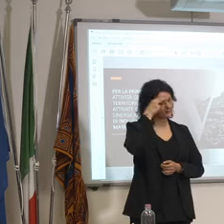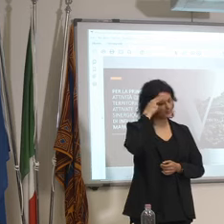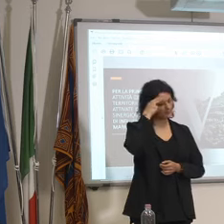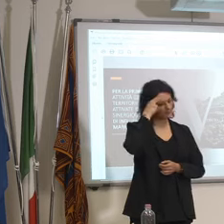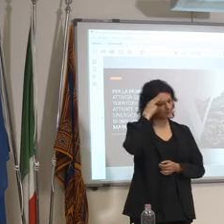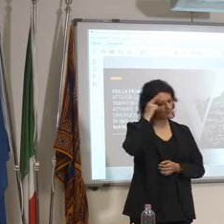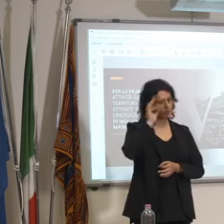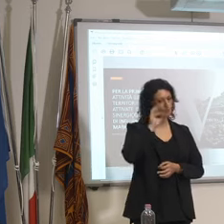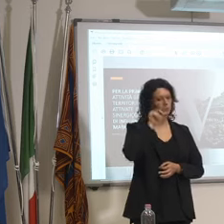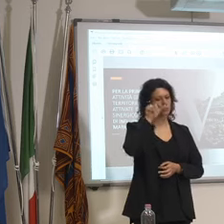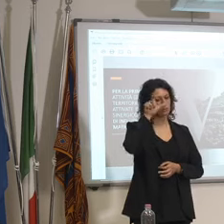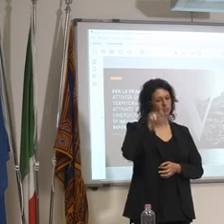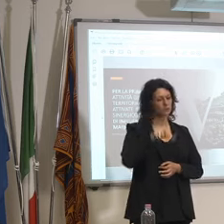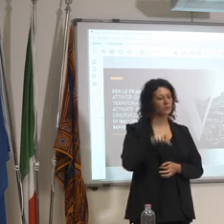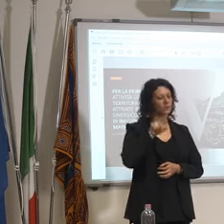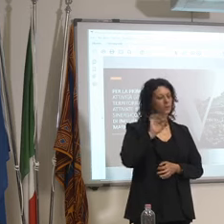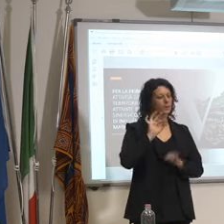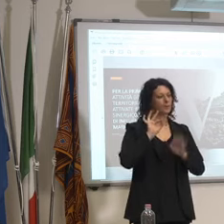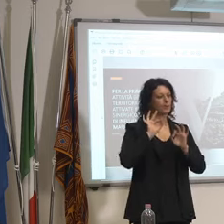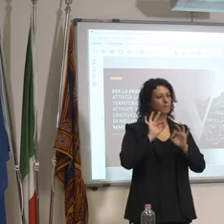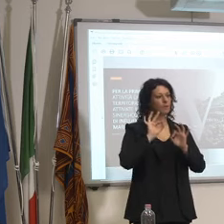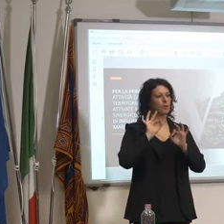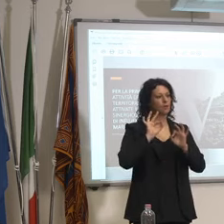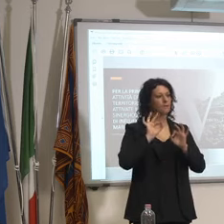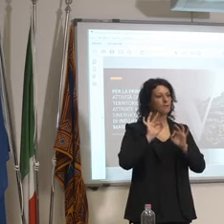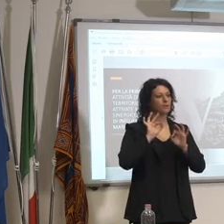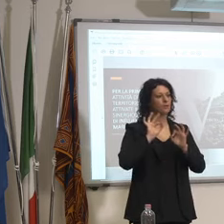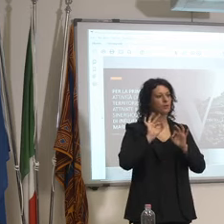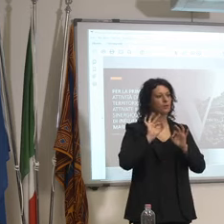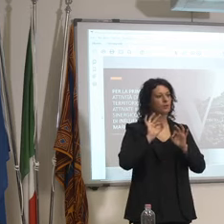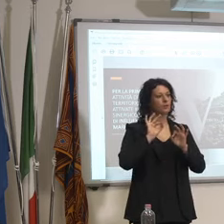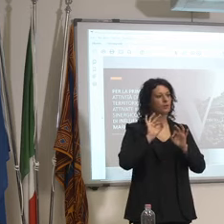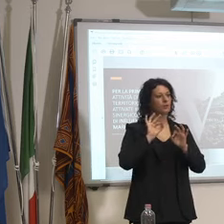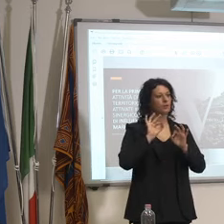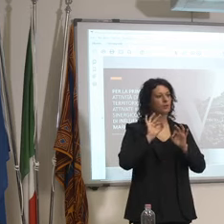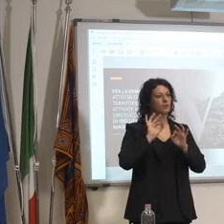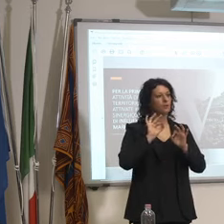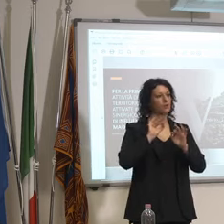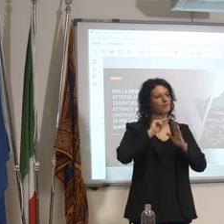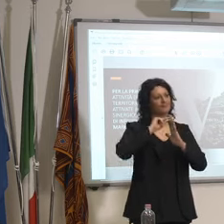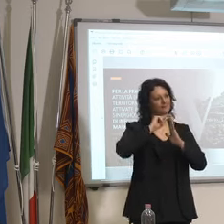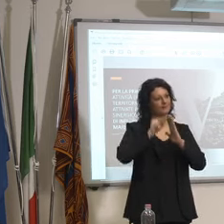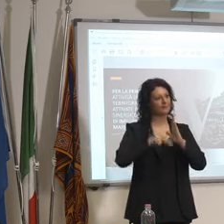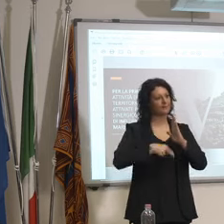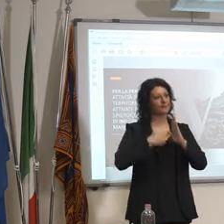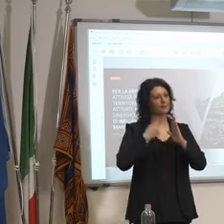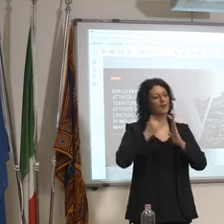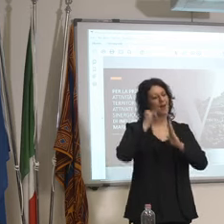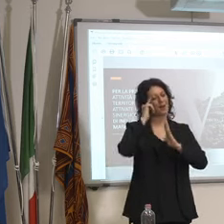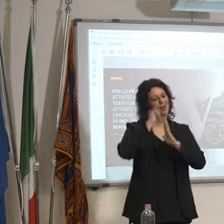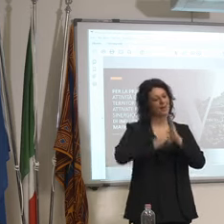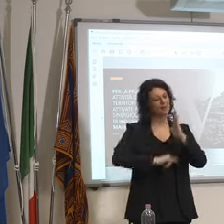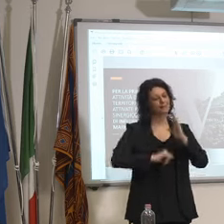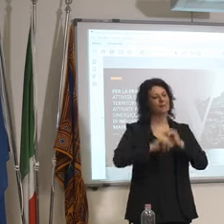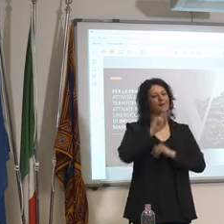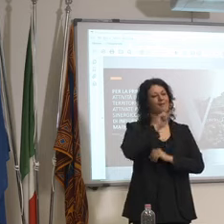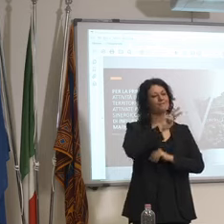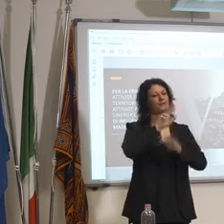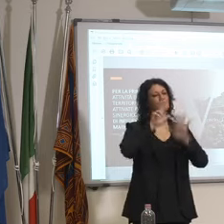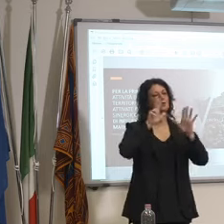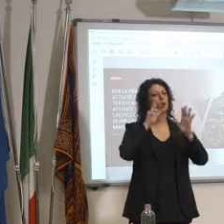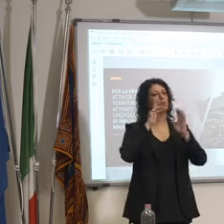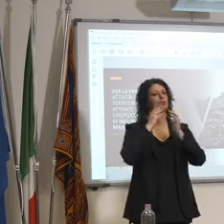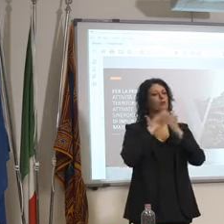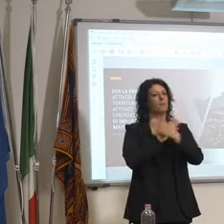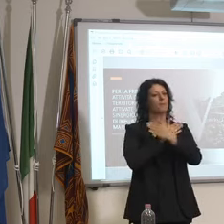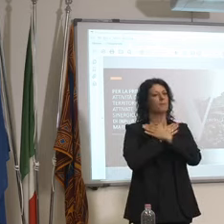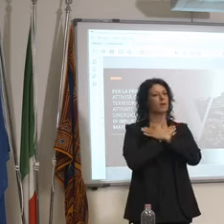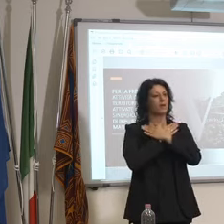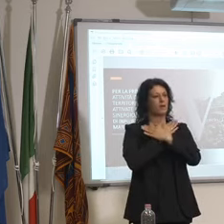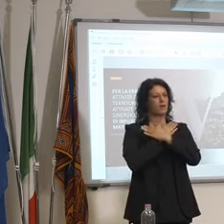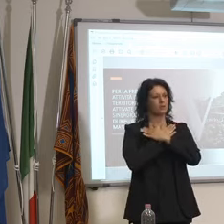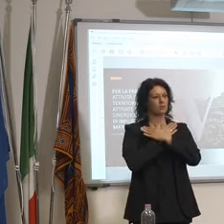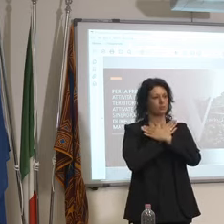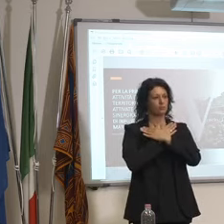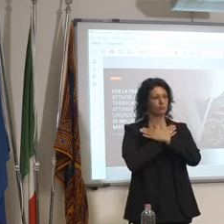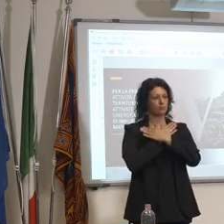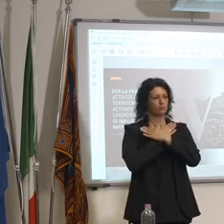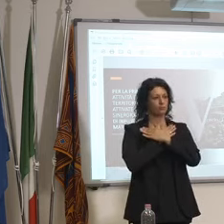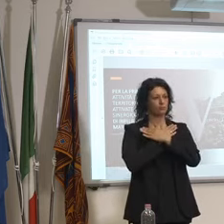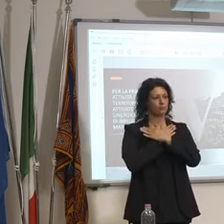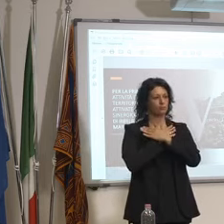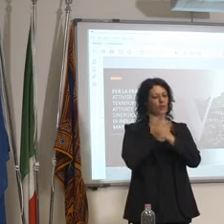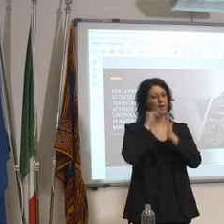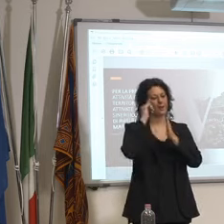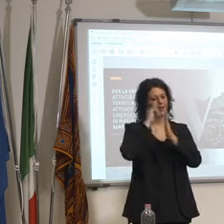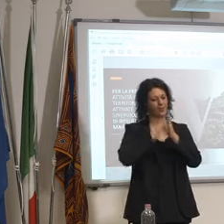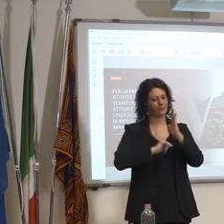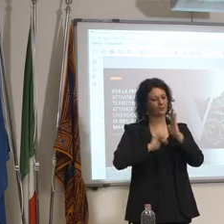il filmatario il capo filmatario di una lettera data 28 maggio che è stata negata per conoscenza anche i governatori